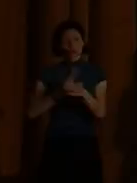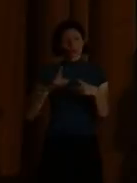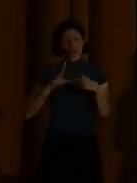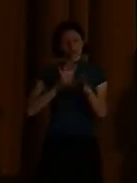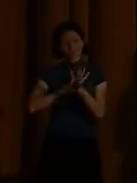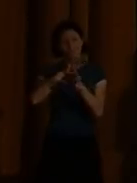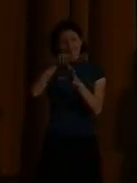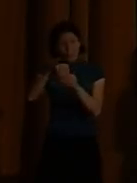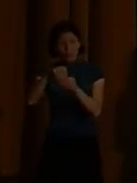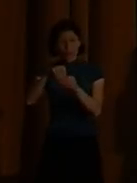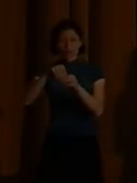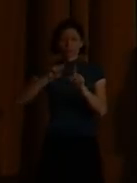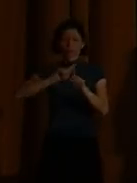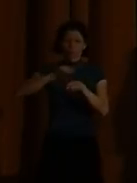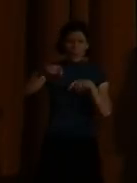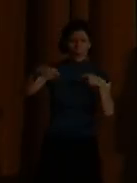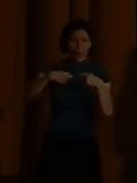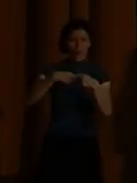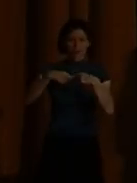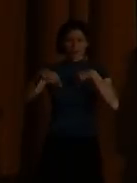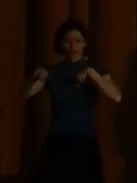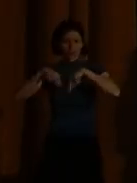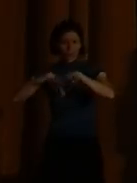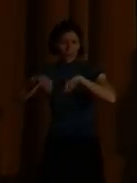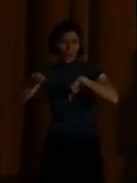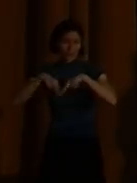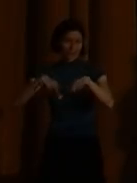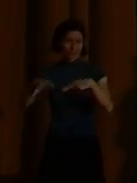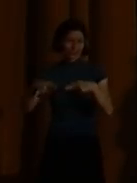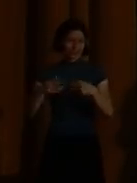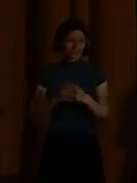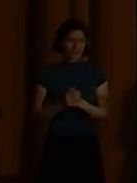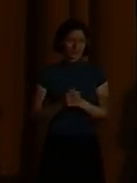Damit er sich gesund entwickeln kann.